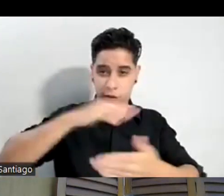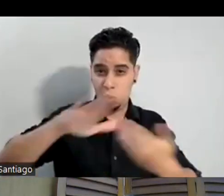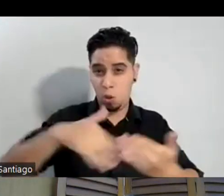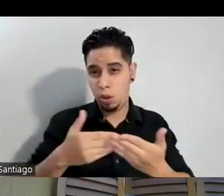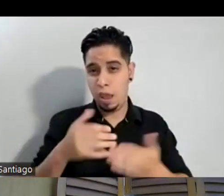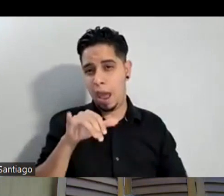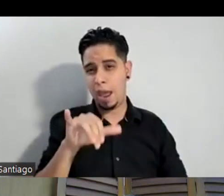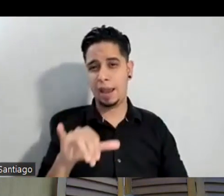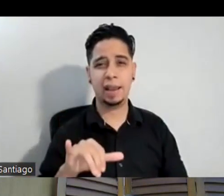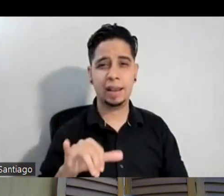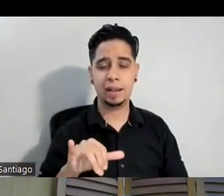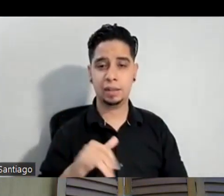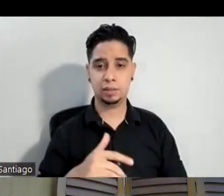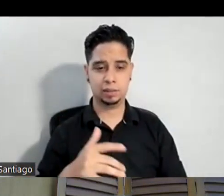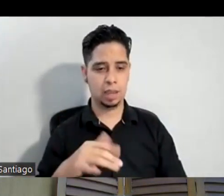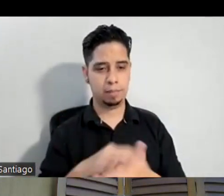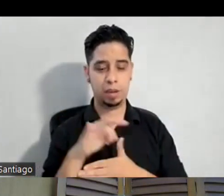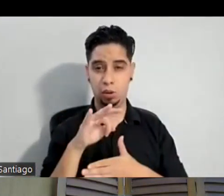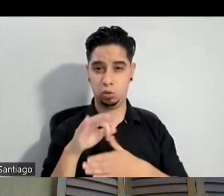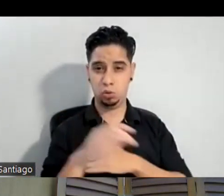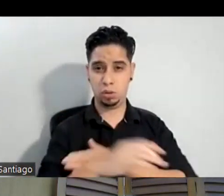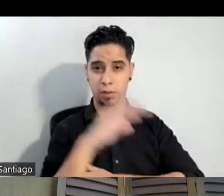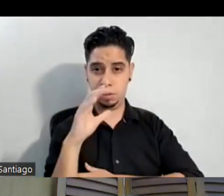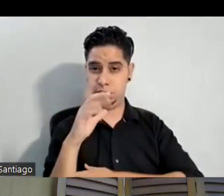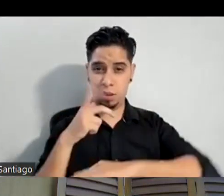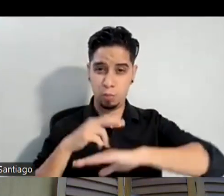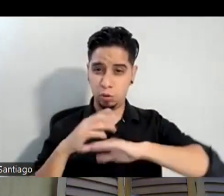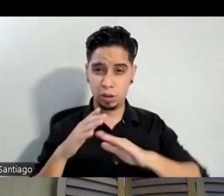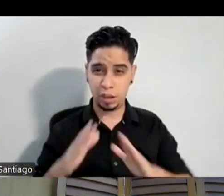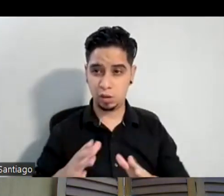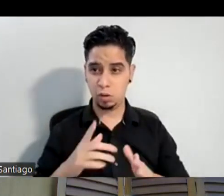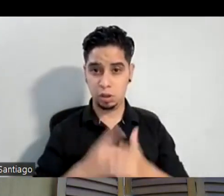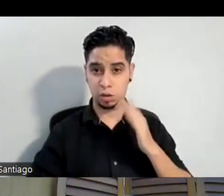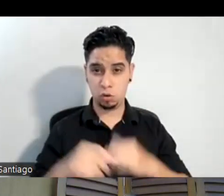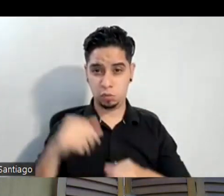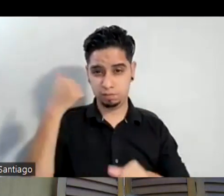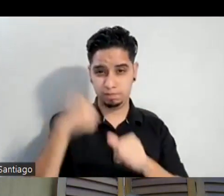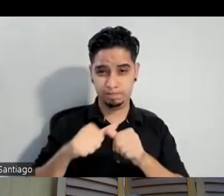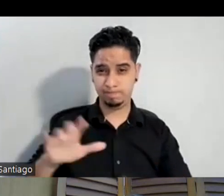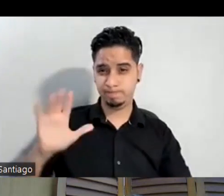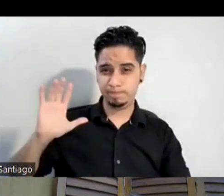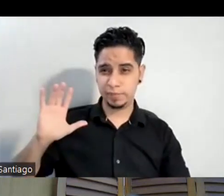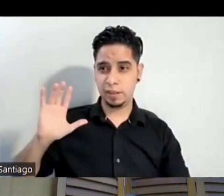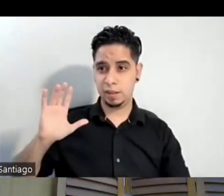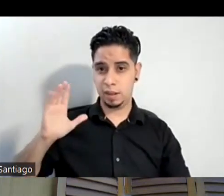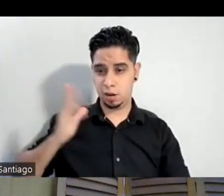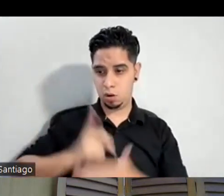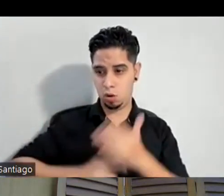ese espíritu navideño ese espíritu del puertorriqueño que yo lo recuerdo es lo que se plasma en esa